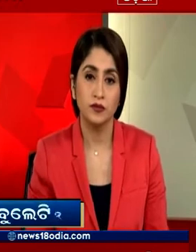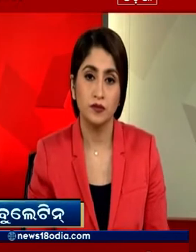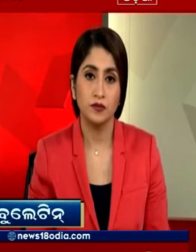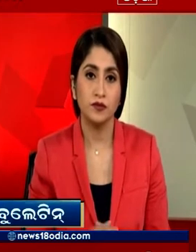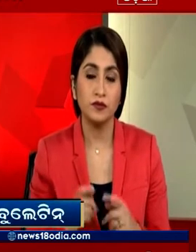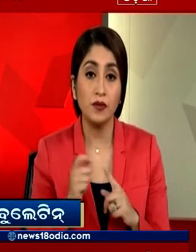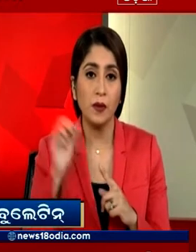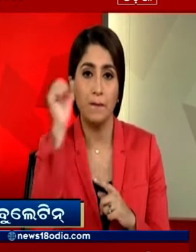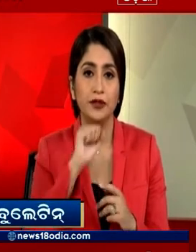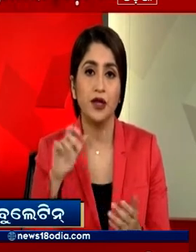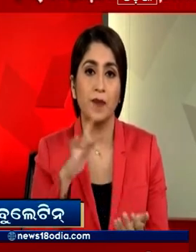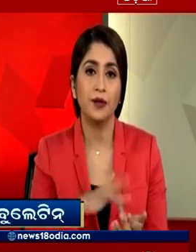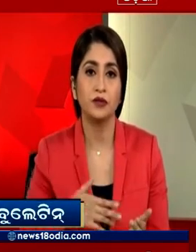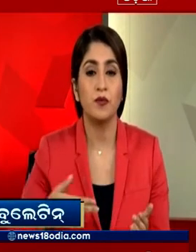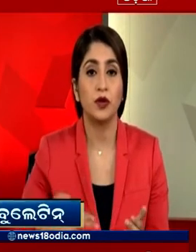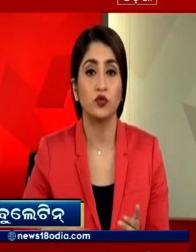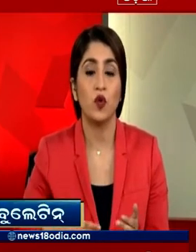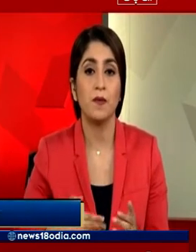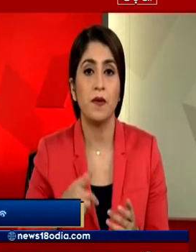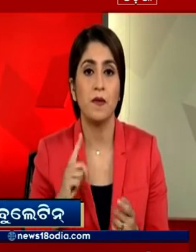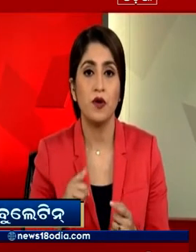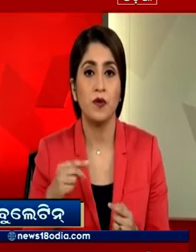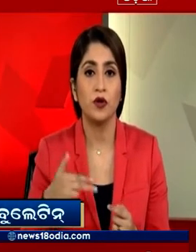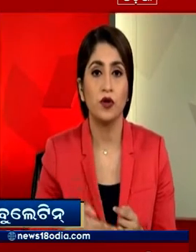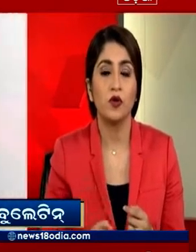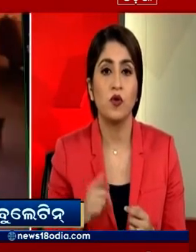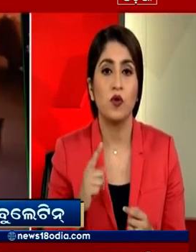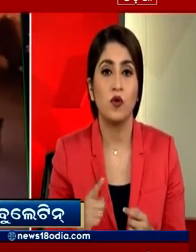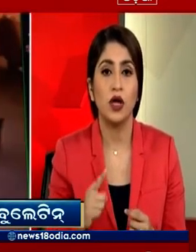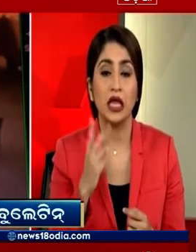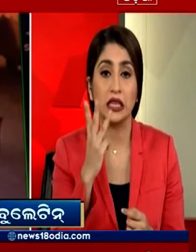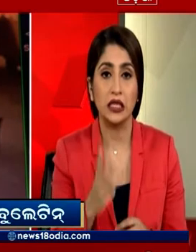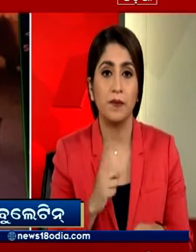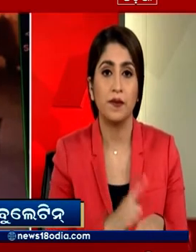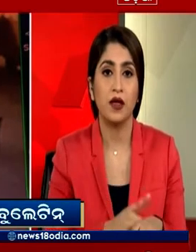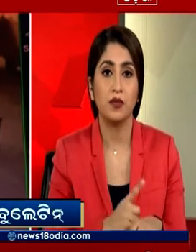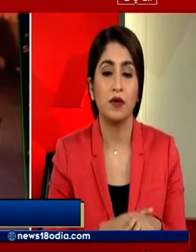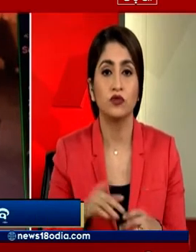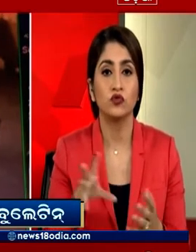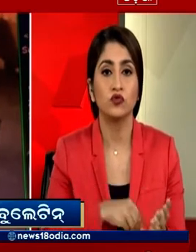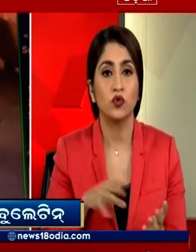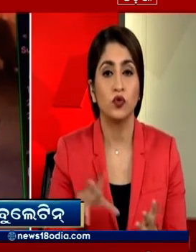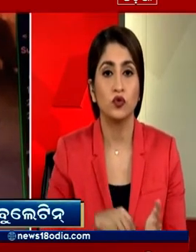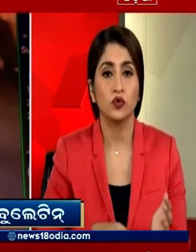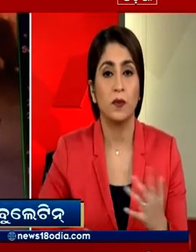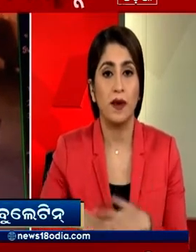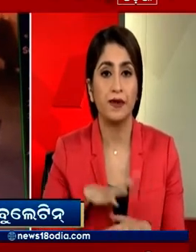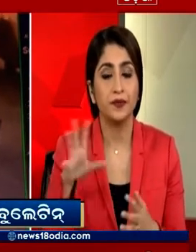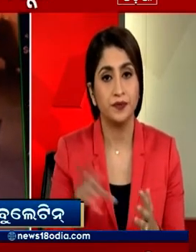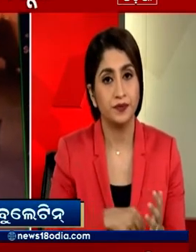पंजाब के होश्यारपुर में एक पेट्रोल पंप पर हत्यार बन तीन बदमाशों ने लूट की बारदात को अंजाम दिया बताया